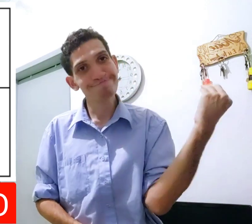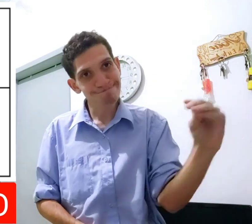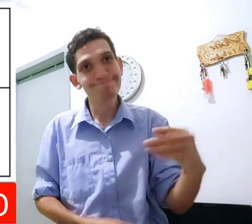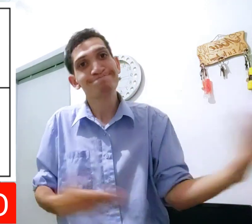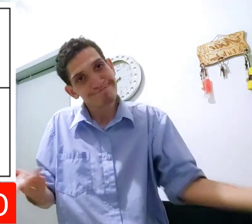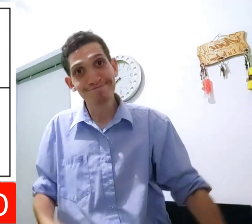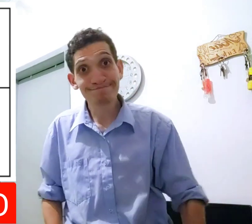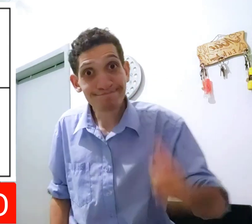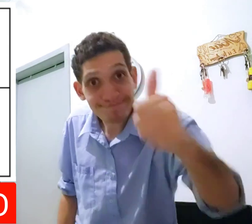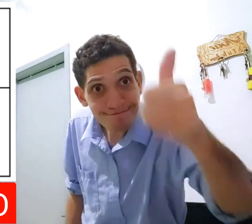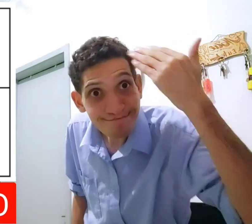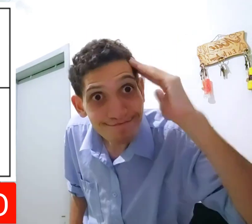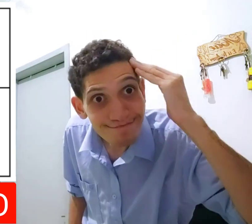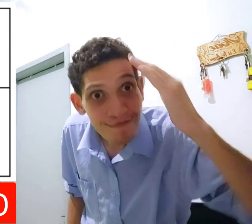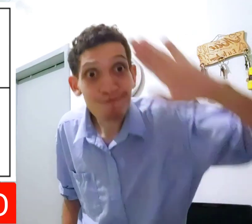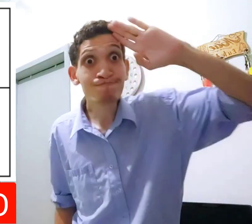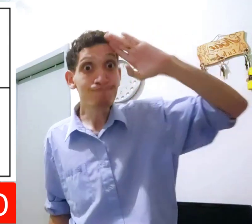que é? O que é? Boa, boa.